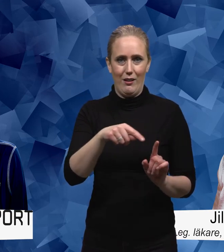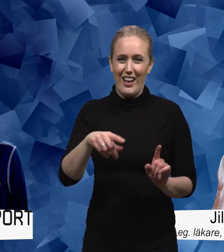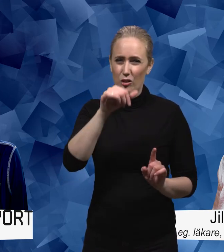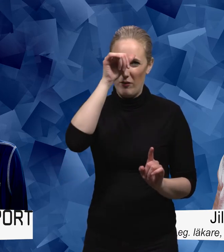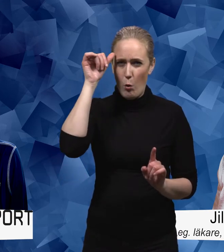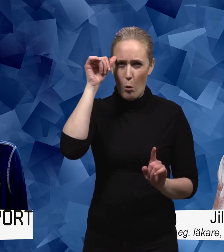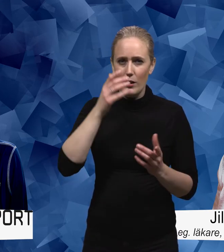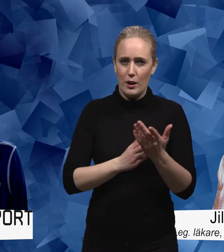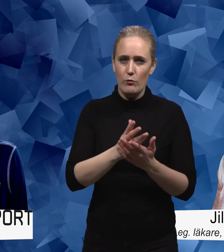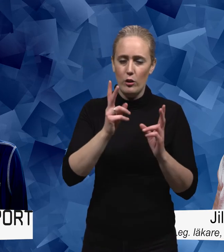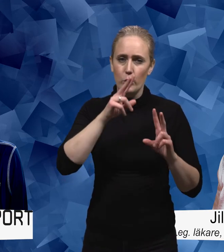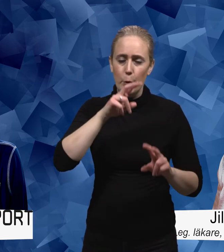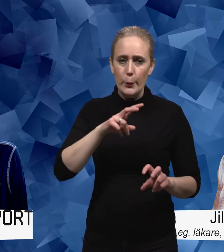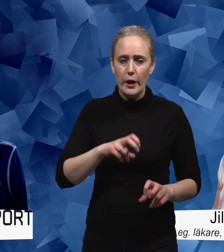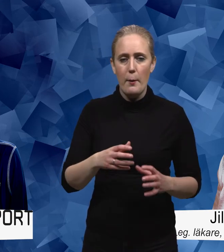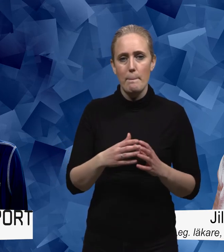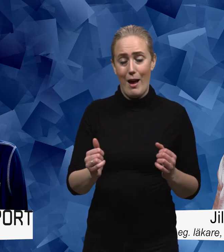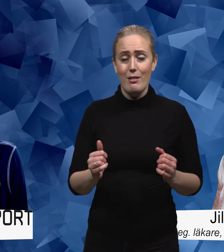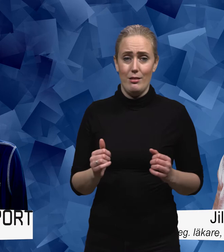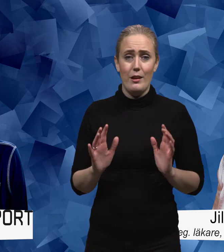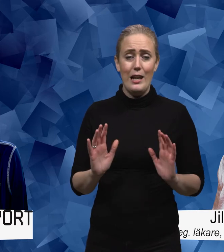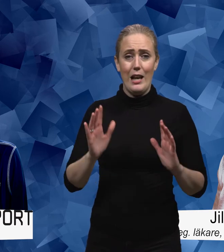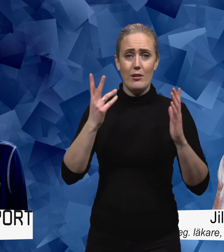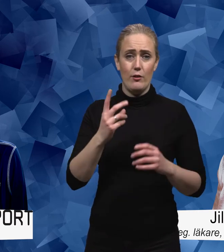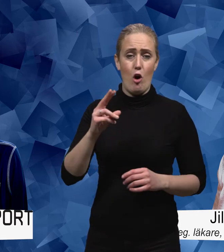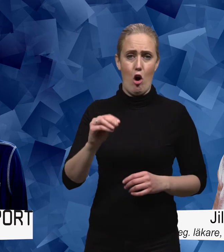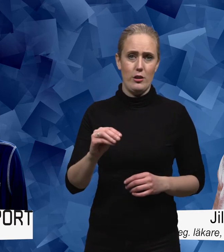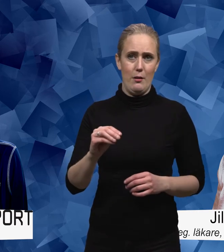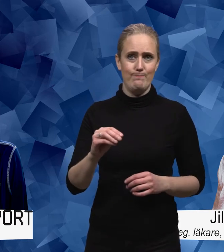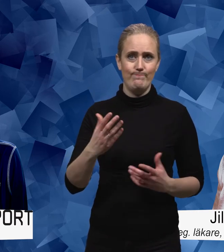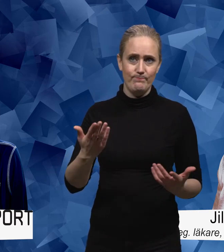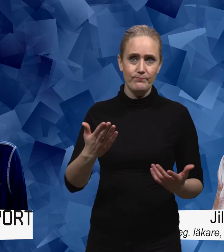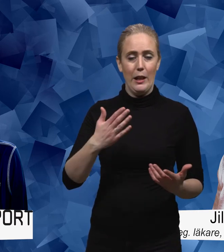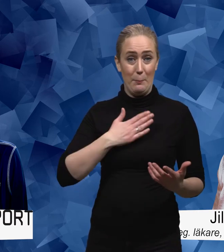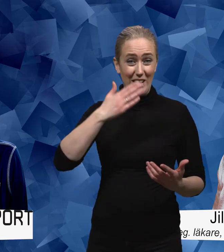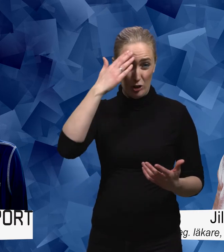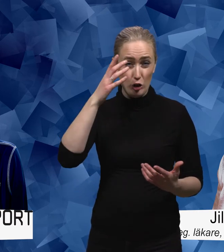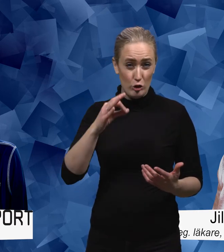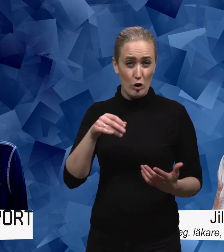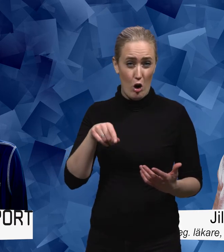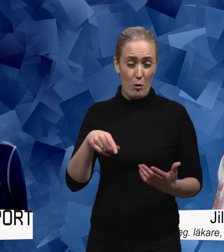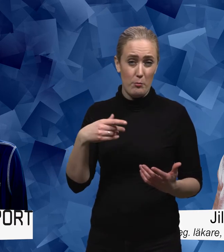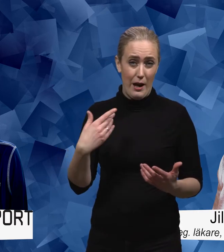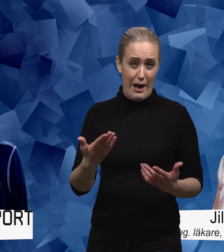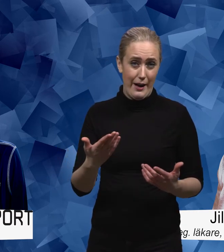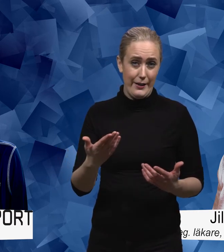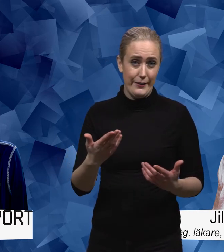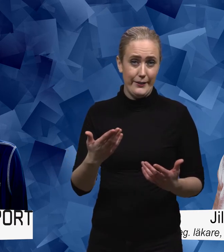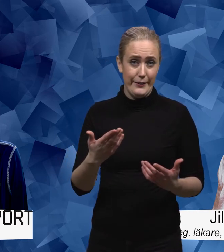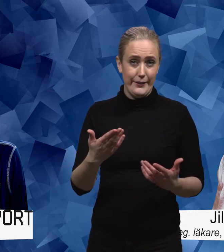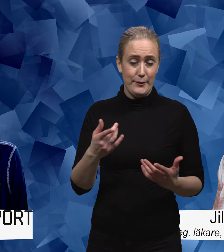studier att genomföra men om man levnadsvanor min kunskap kring det är ju större än kanske just